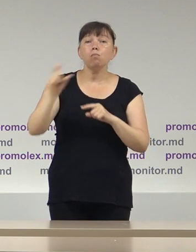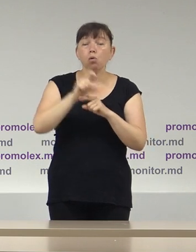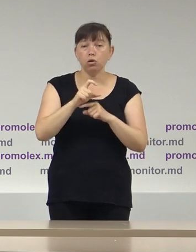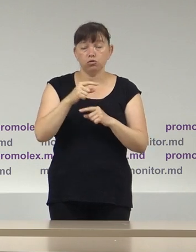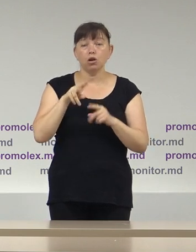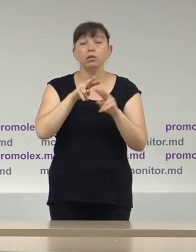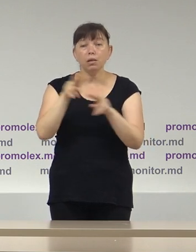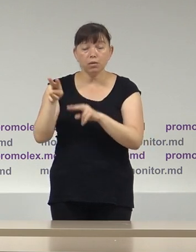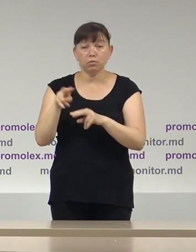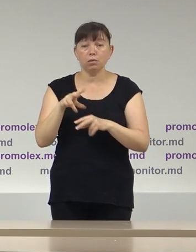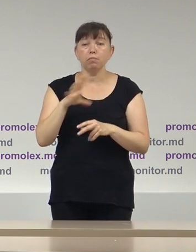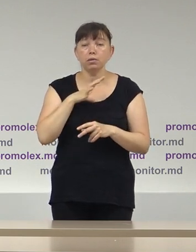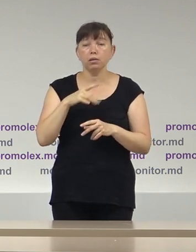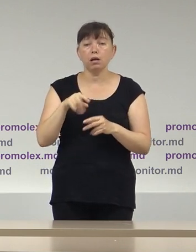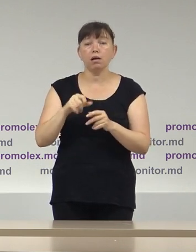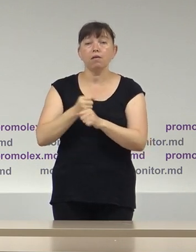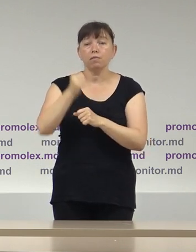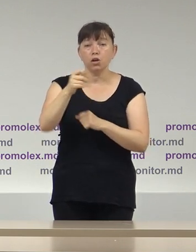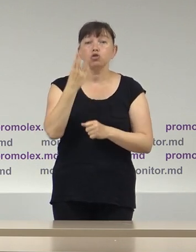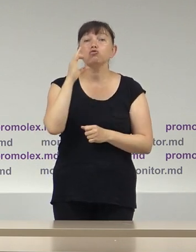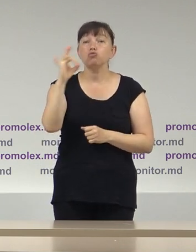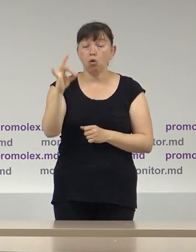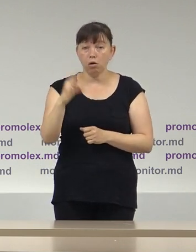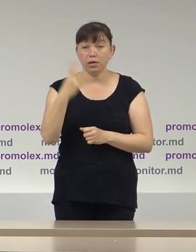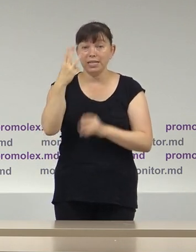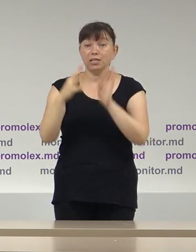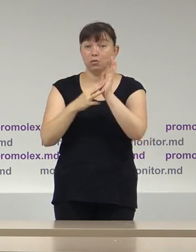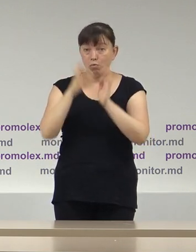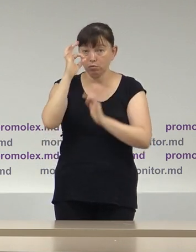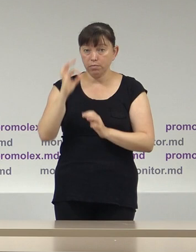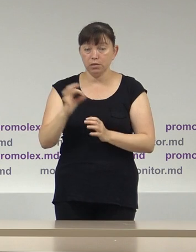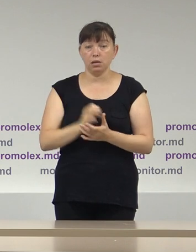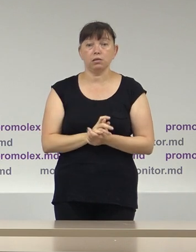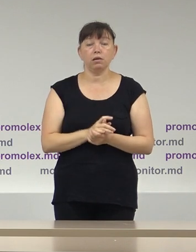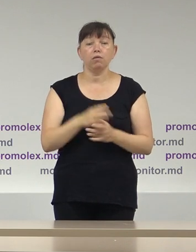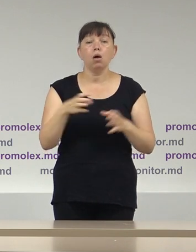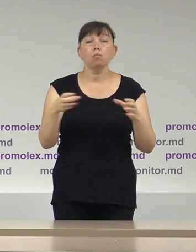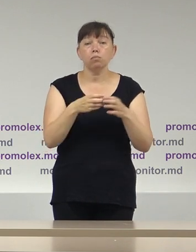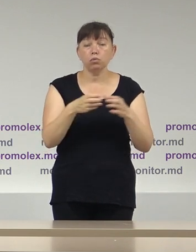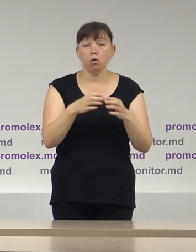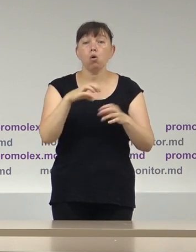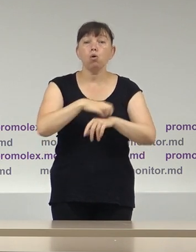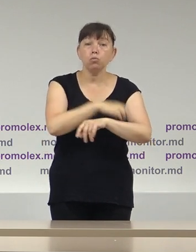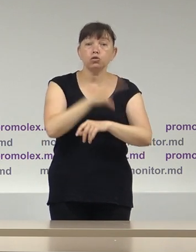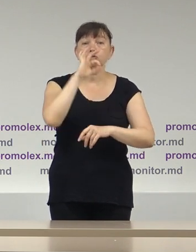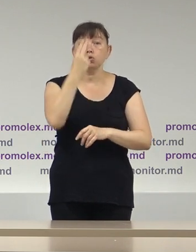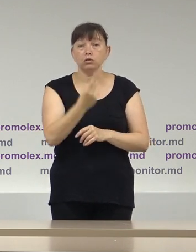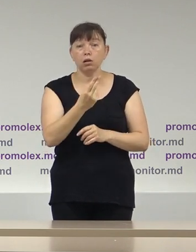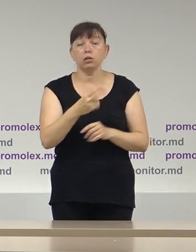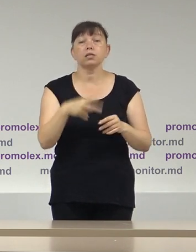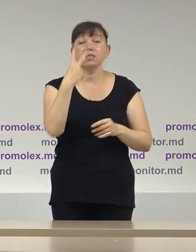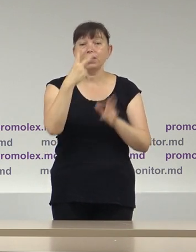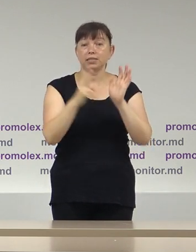observători, conform constatărilor, au fost acreditați de partidul ȘOR, 38% blocul electoral al comuniștilor și socialiștilor,